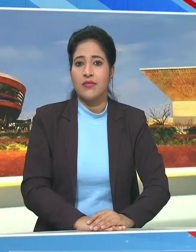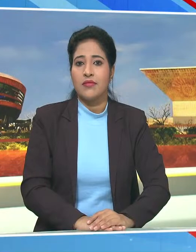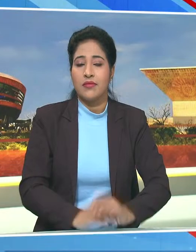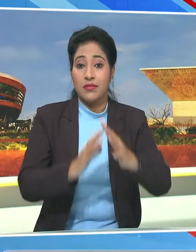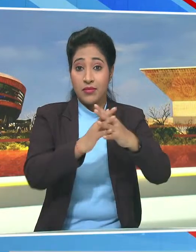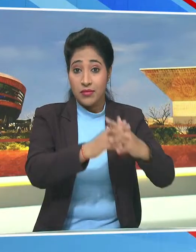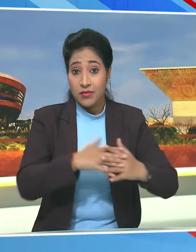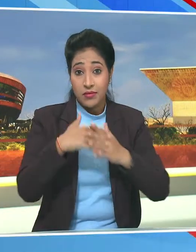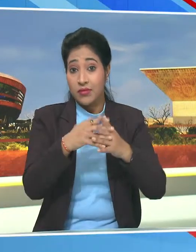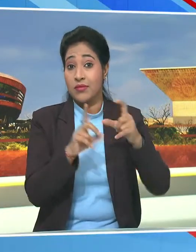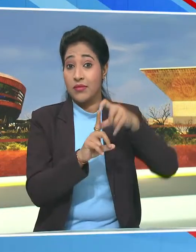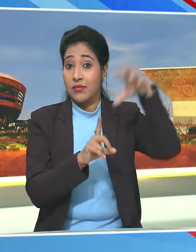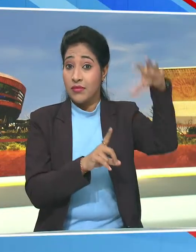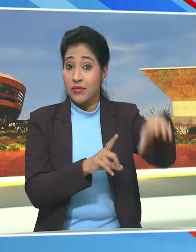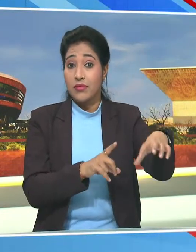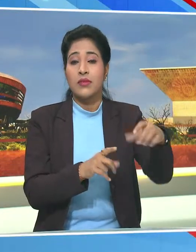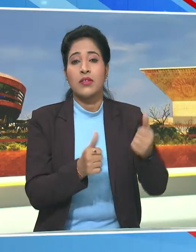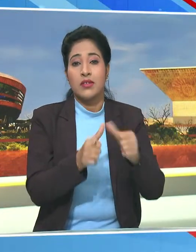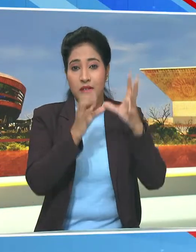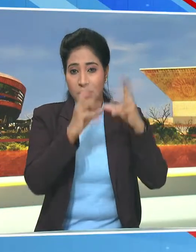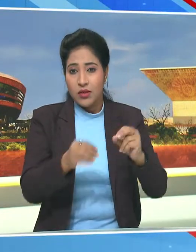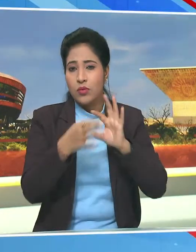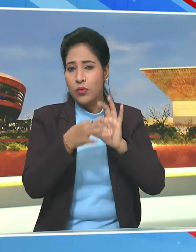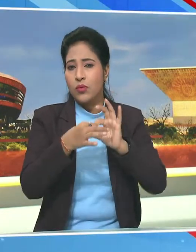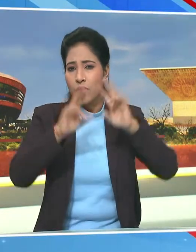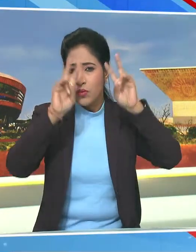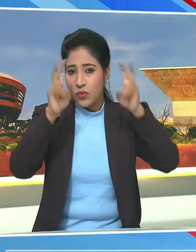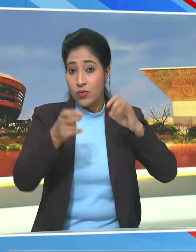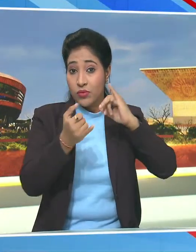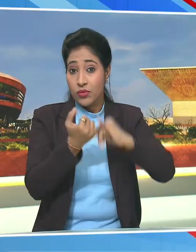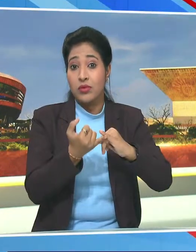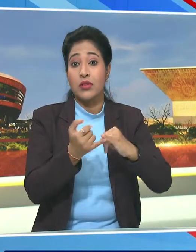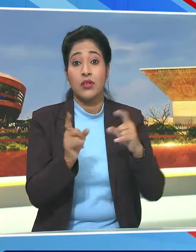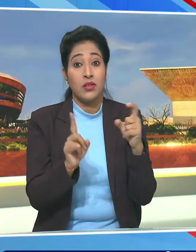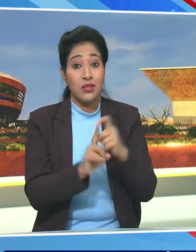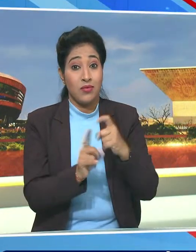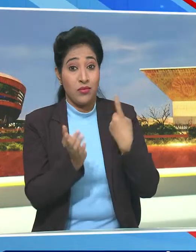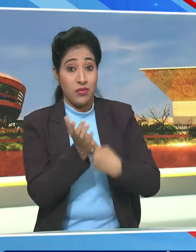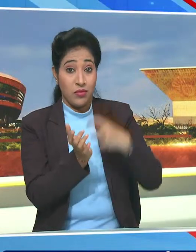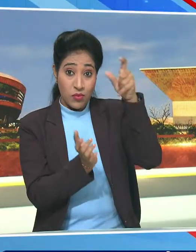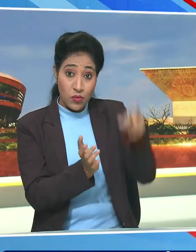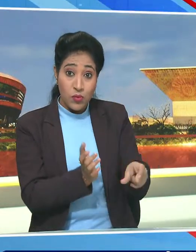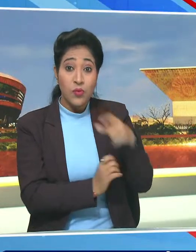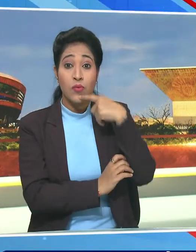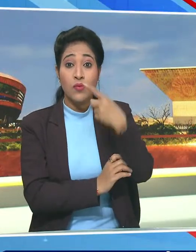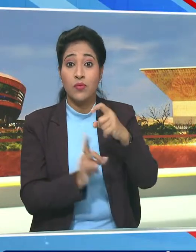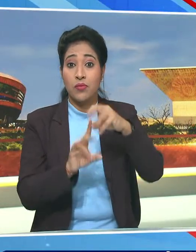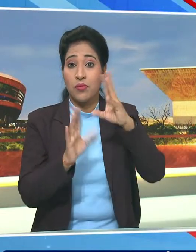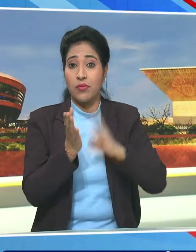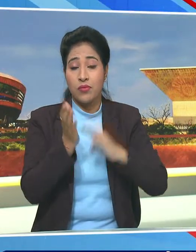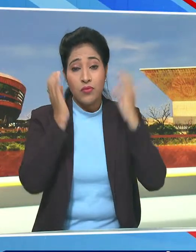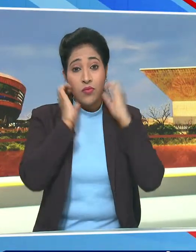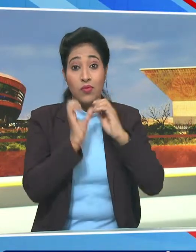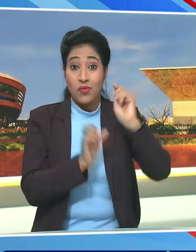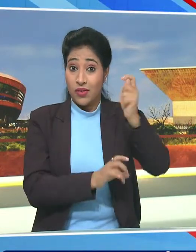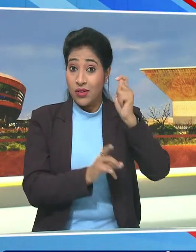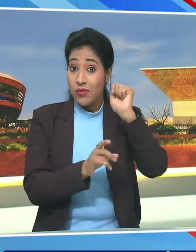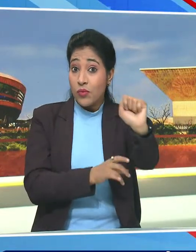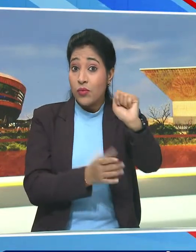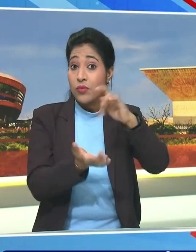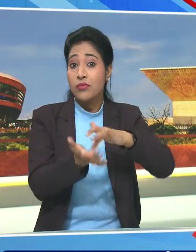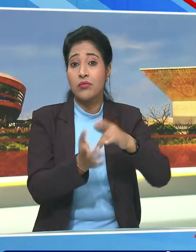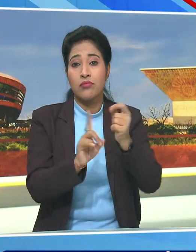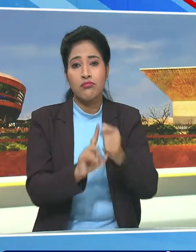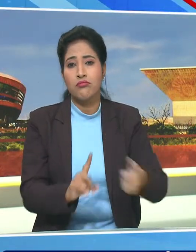विदेश मंत्राले में आर्थिक संबंद मामलू के सचेव दमूरवी ने बताया कि प्रधान मंत्री मोदी और Kenya के